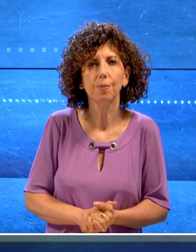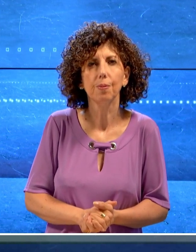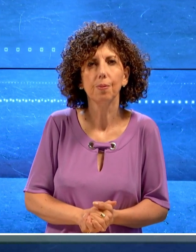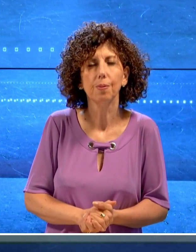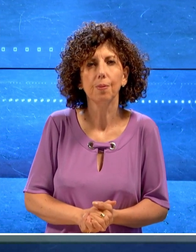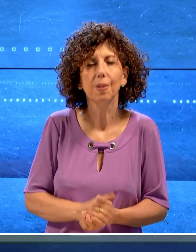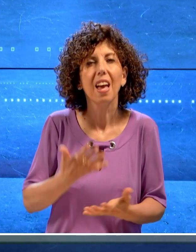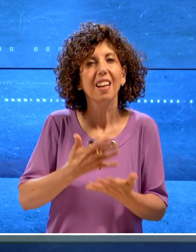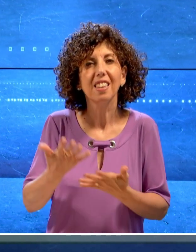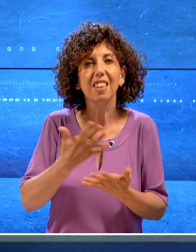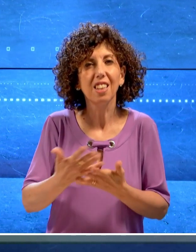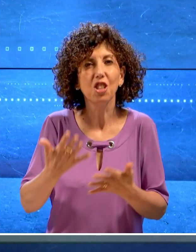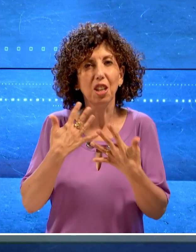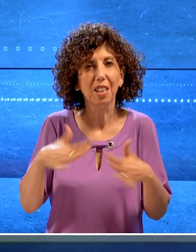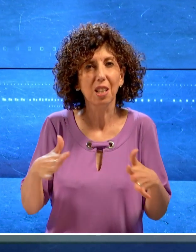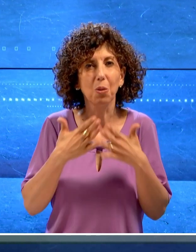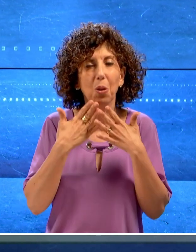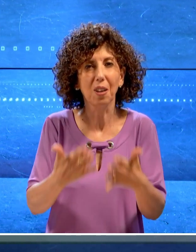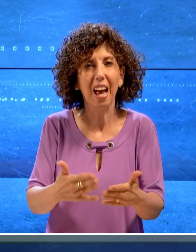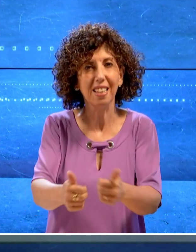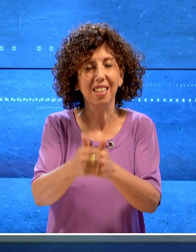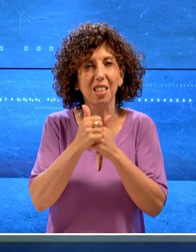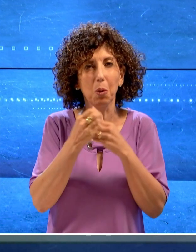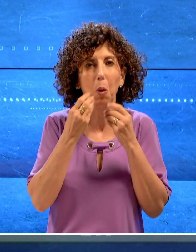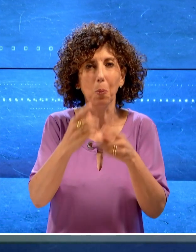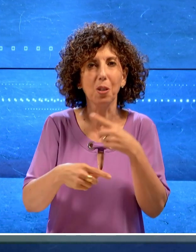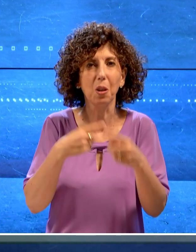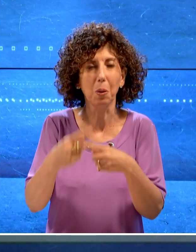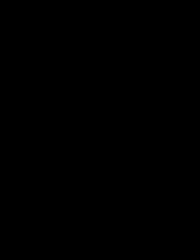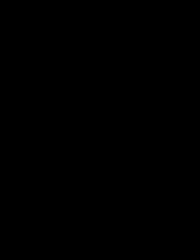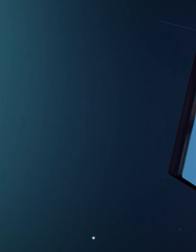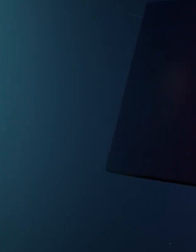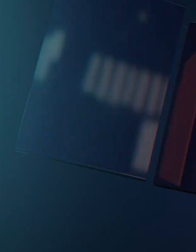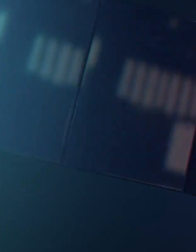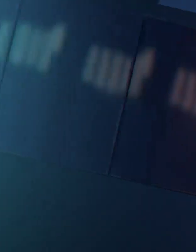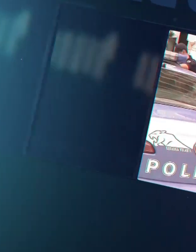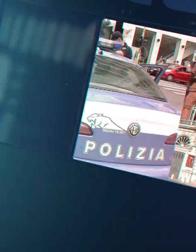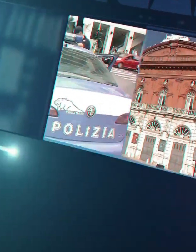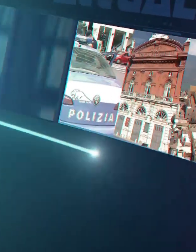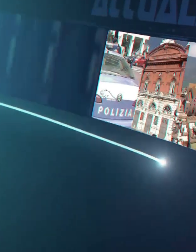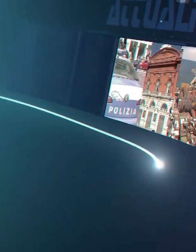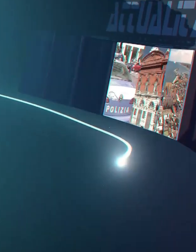e con il TGLIS è tutto grazie per averci seguito buon proseguimento grazie